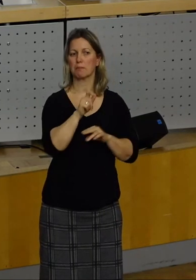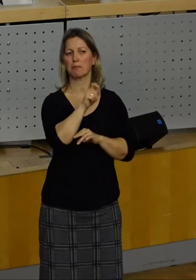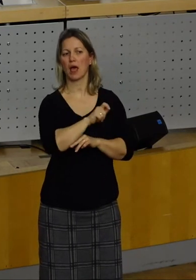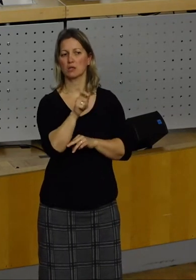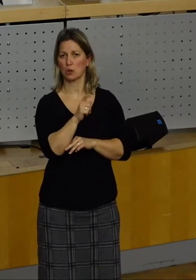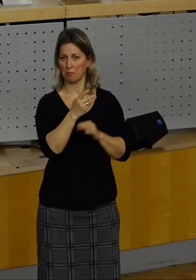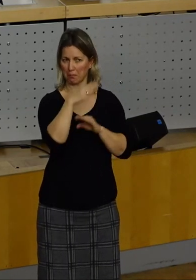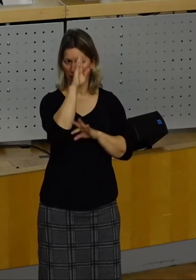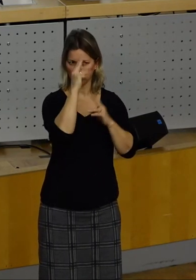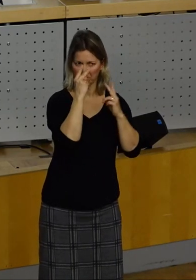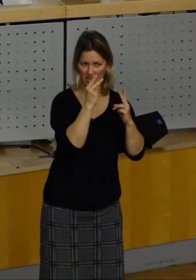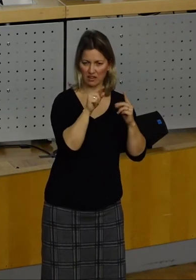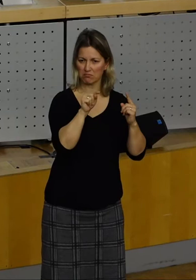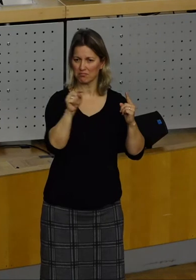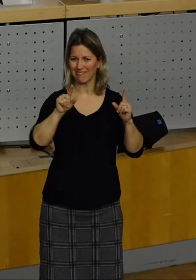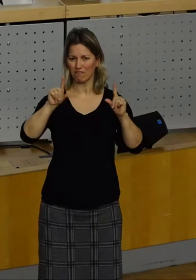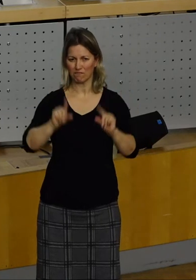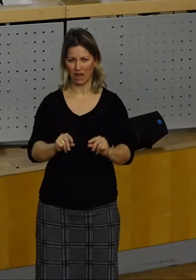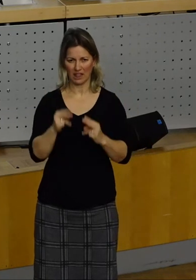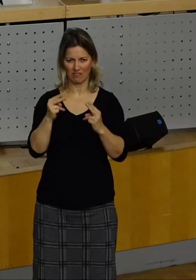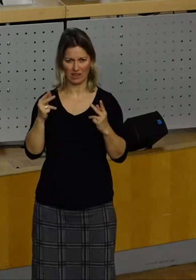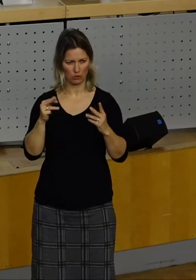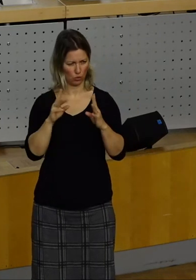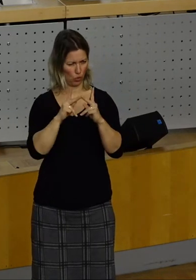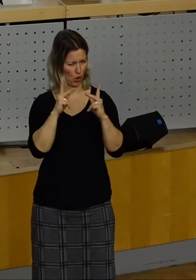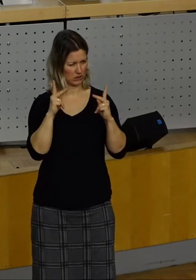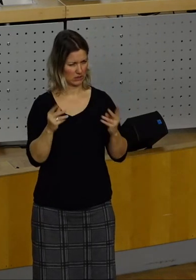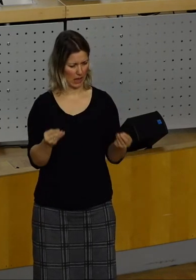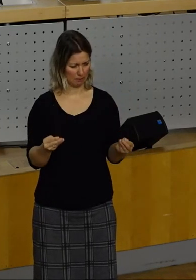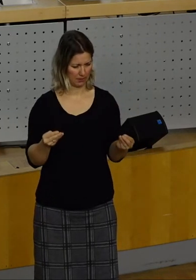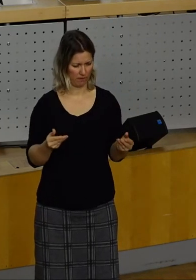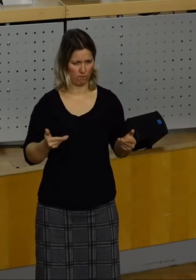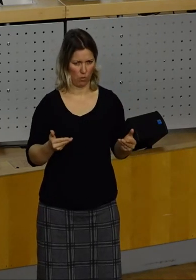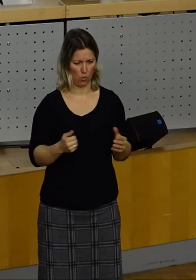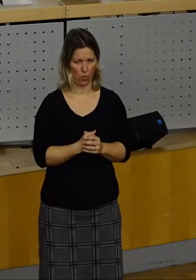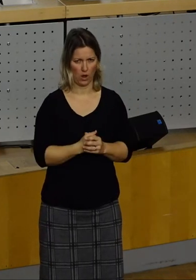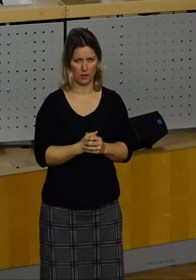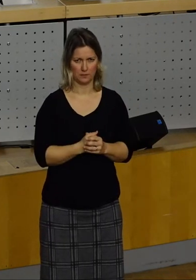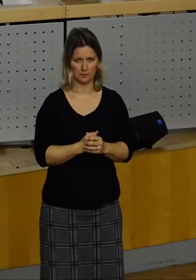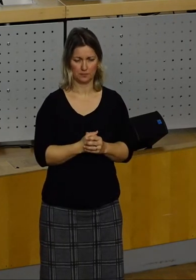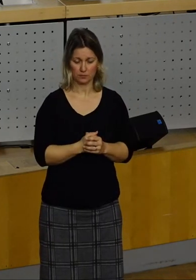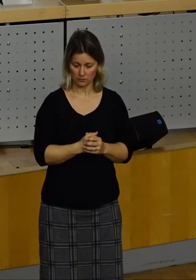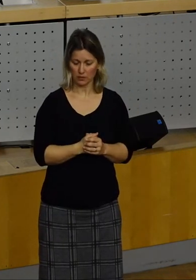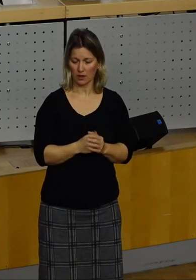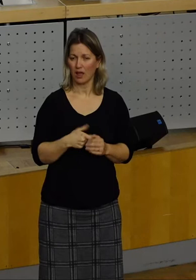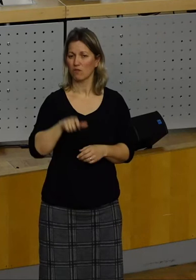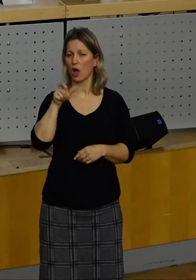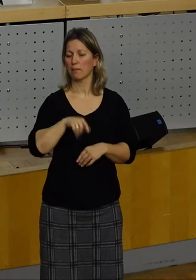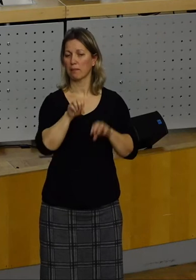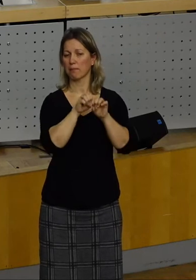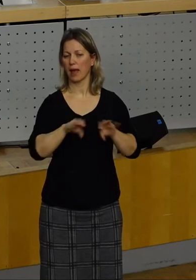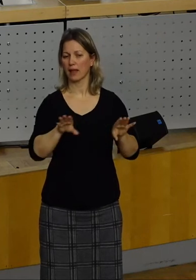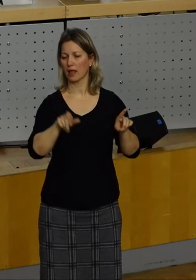oder welche, die weniger wichtig sind. Wo ist das Konzept? Denn Kai Schulz hat in den Medien verlautbaren lassen,